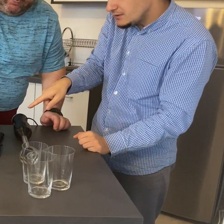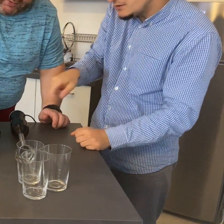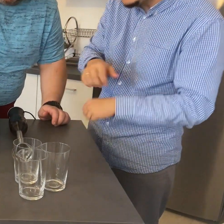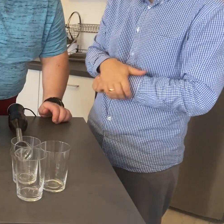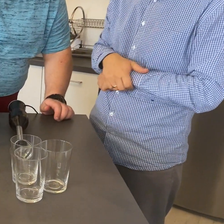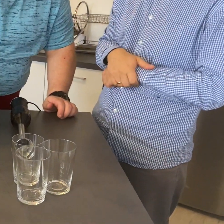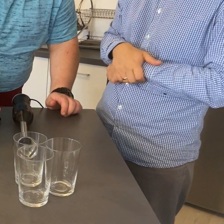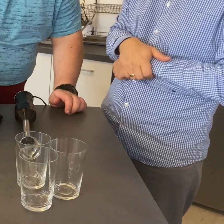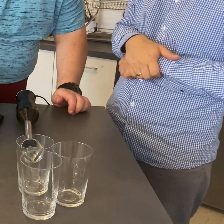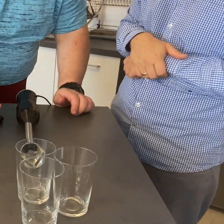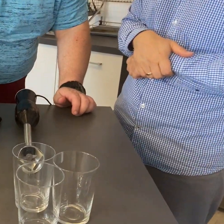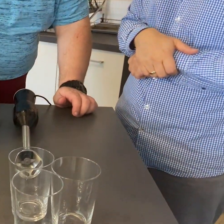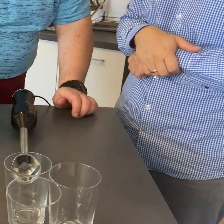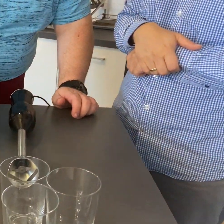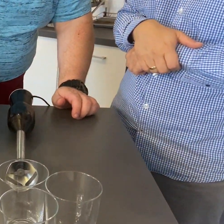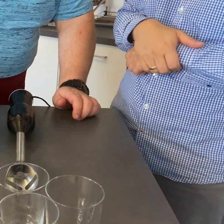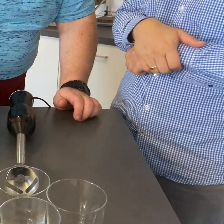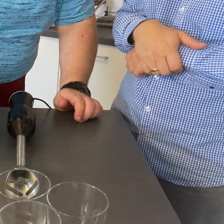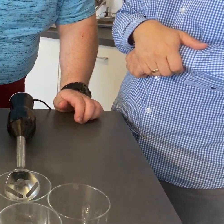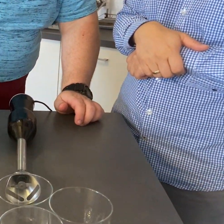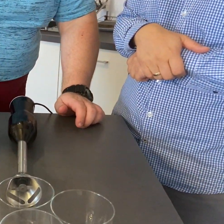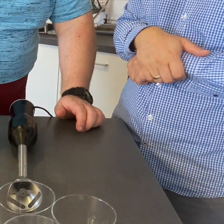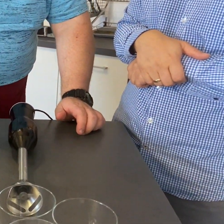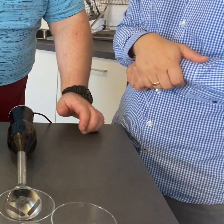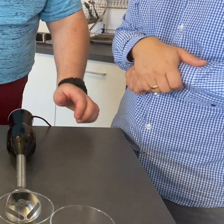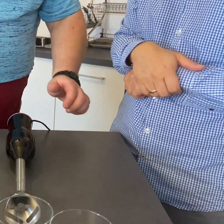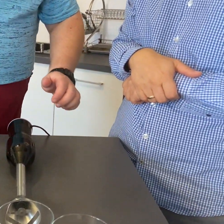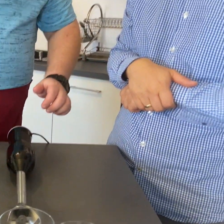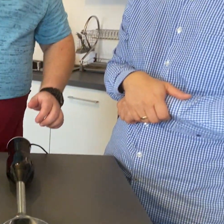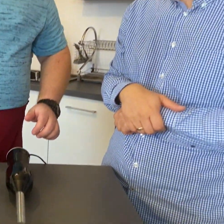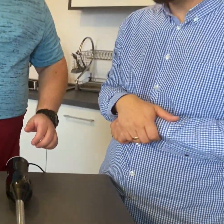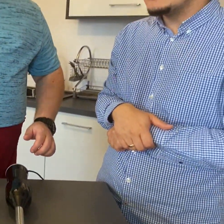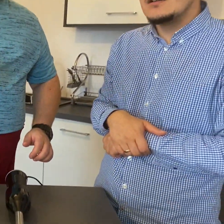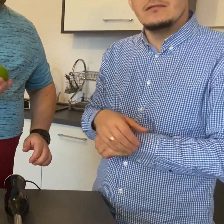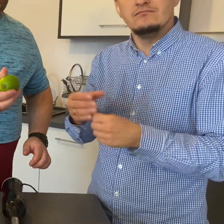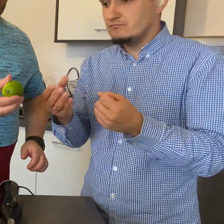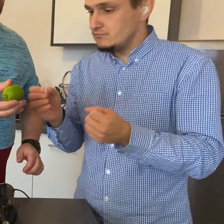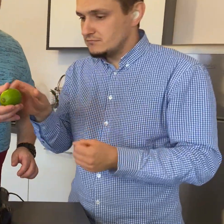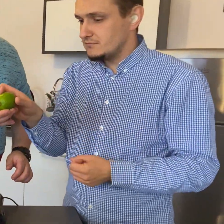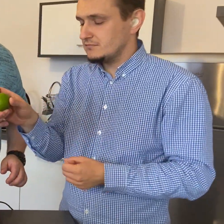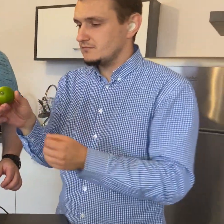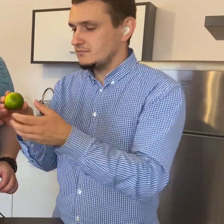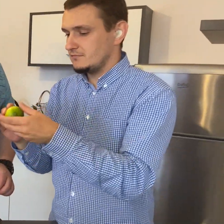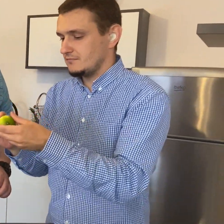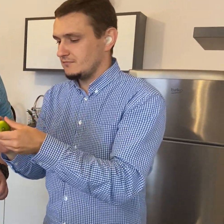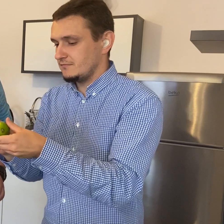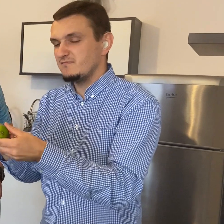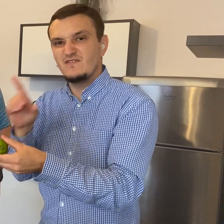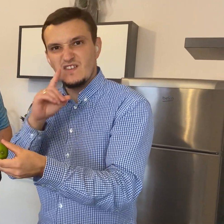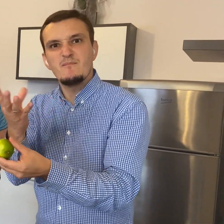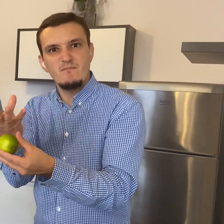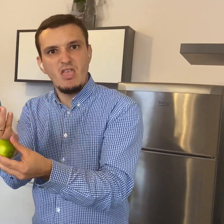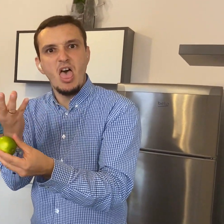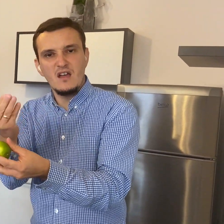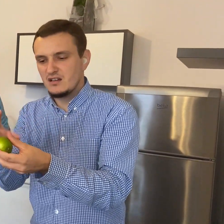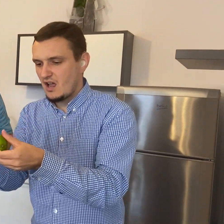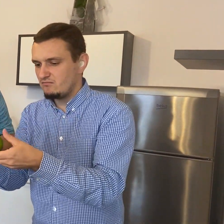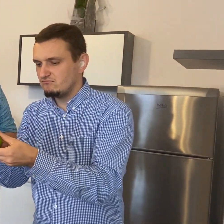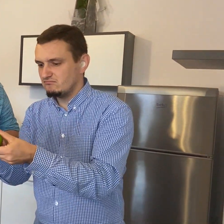będzie miękka, jak już wymasuję, proszę dotkij, zobacz, jest miękka, to